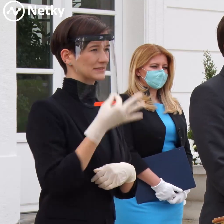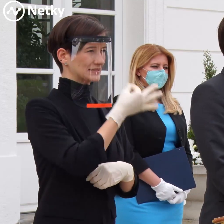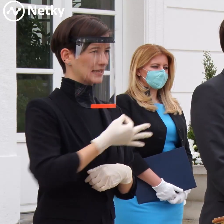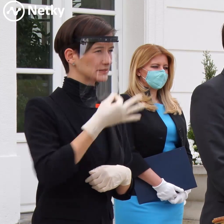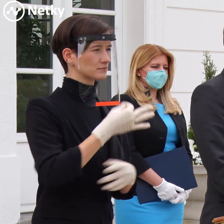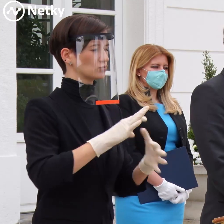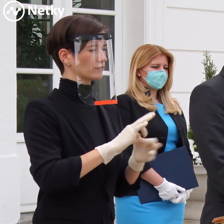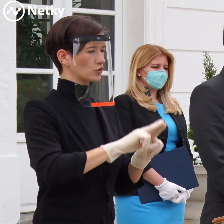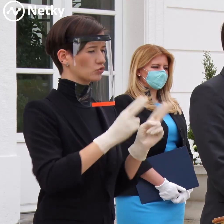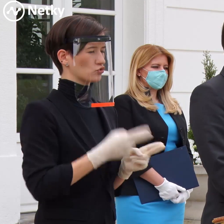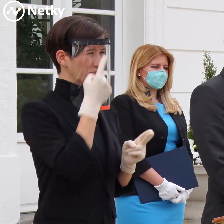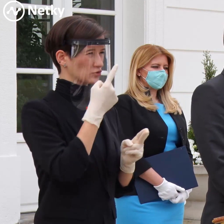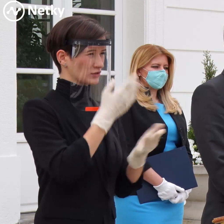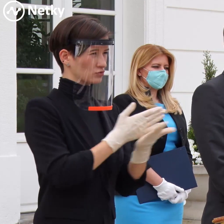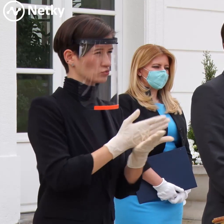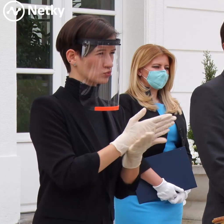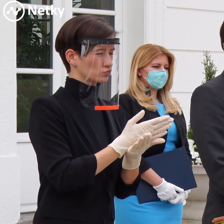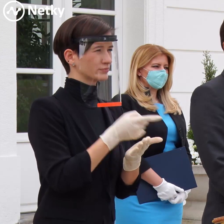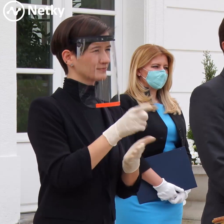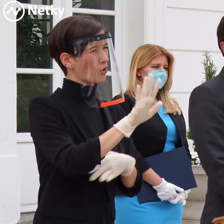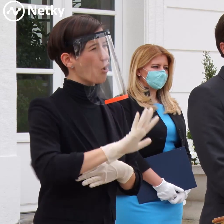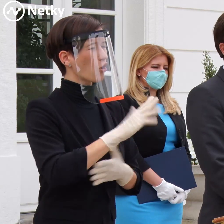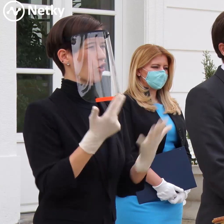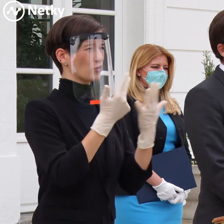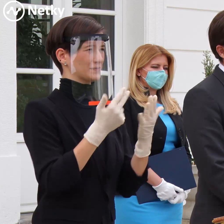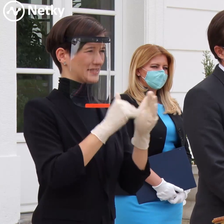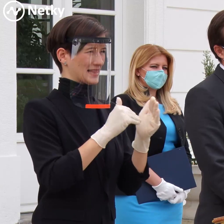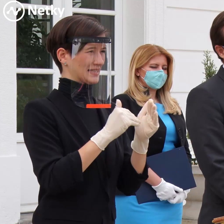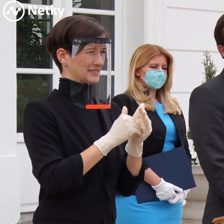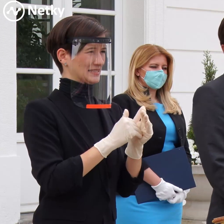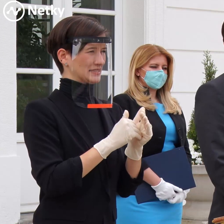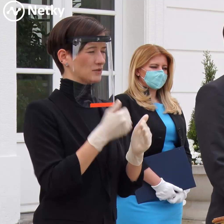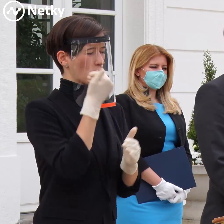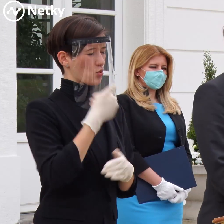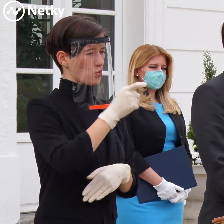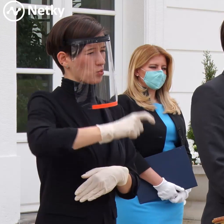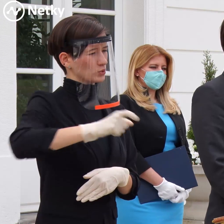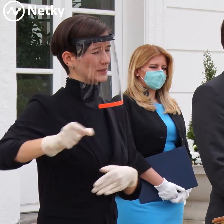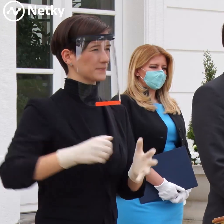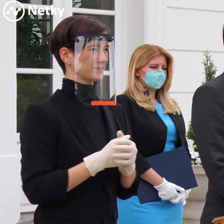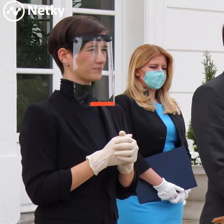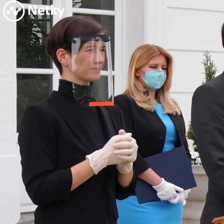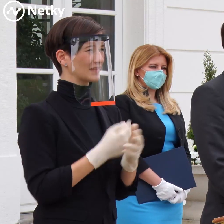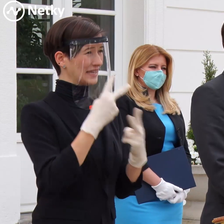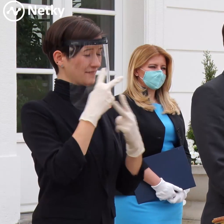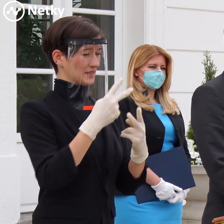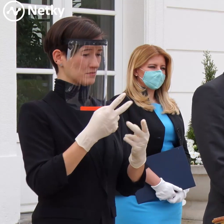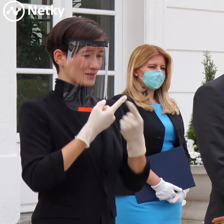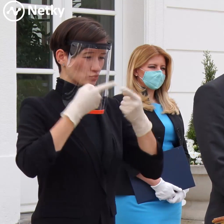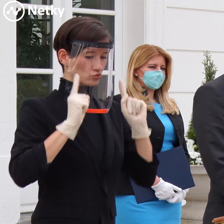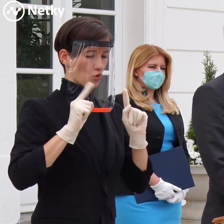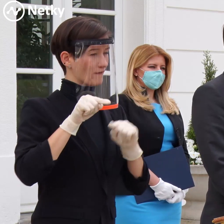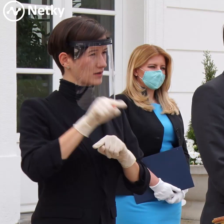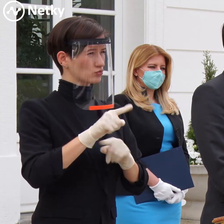sa Slovákom, Slovenkám, občanom Slovenska darí s touto koronakrízou vysporiadať, keďže sme naozaj jedna z